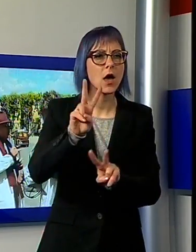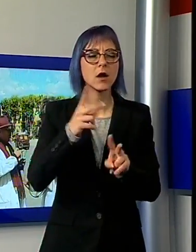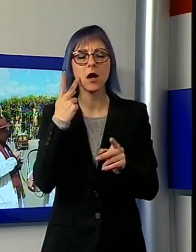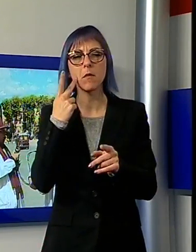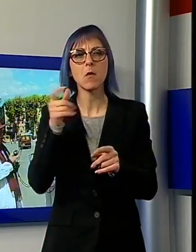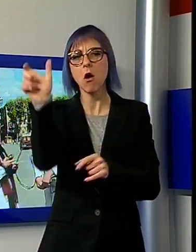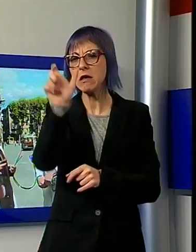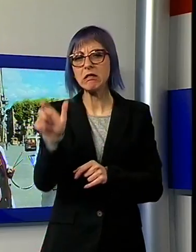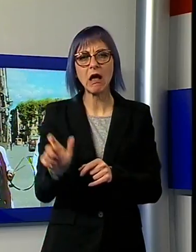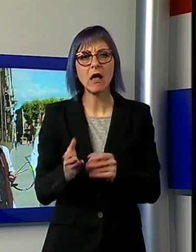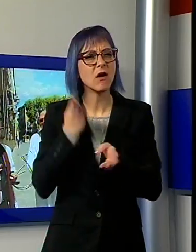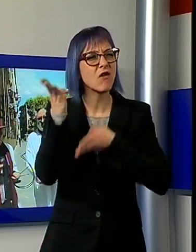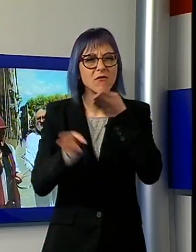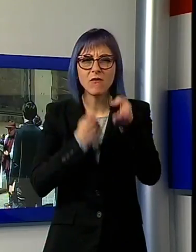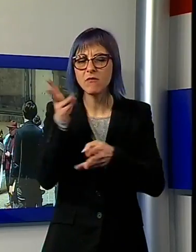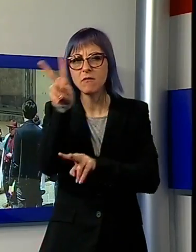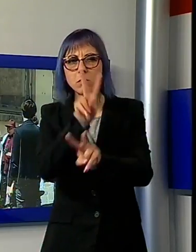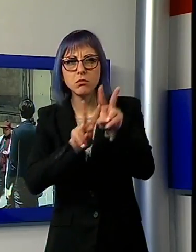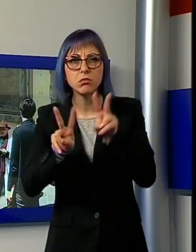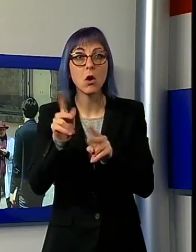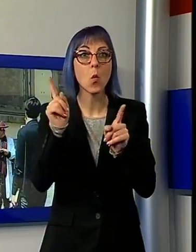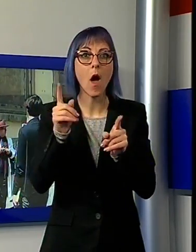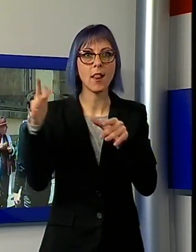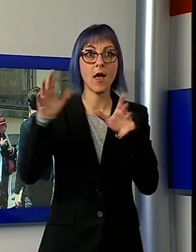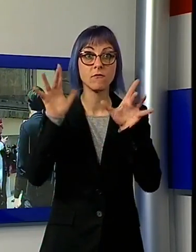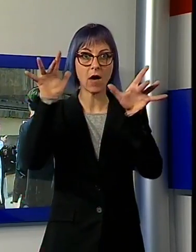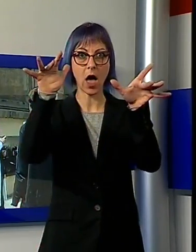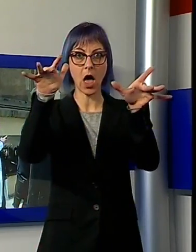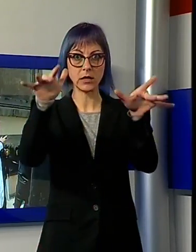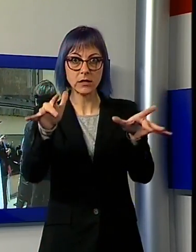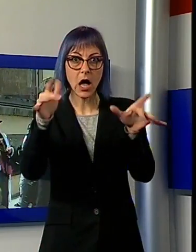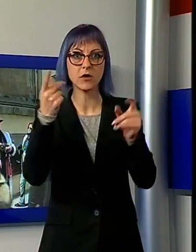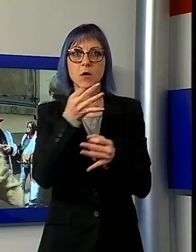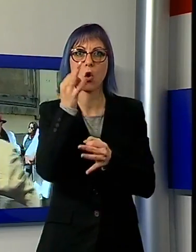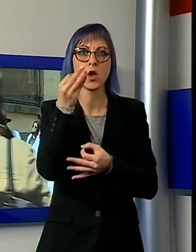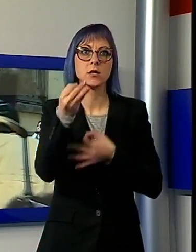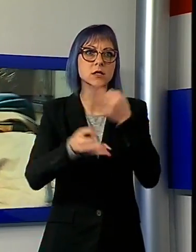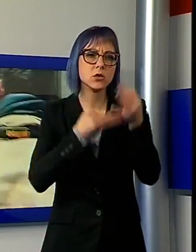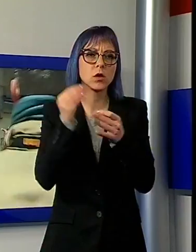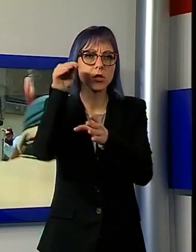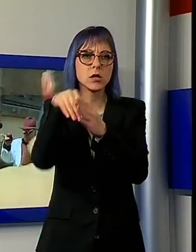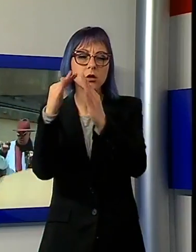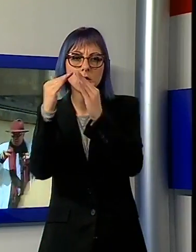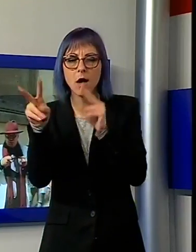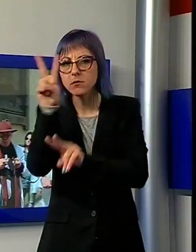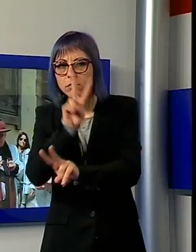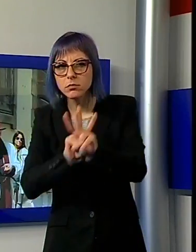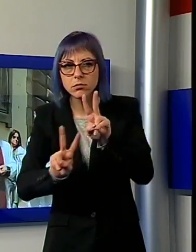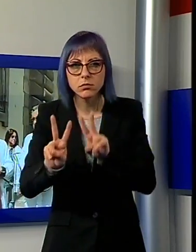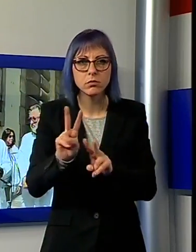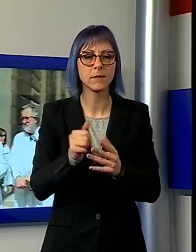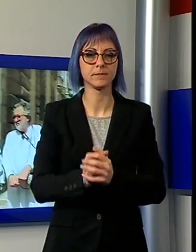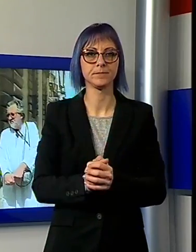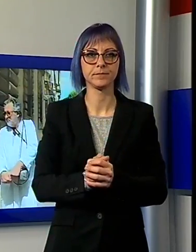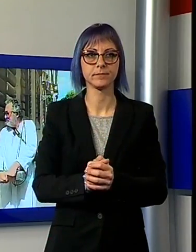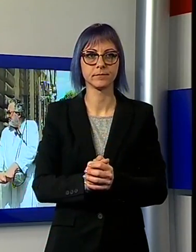varie che vanno dagli avvistamenti di fantasmi a eventi inspiegabili all'interno delle case. Le investigazioni lucchesi